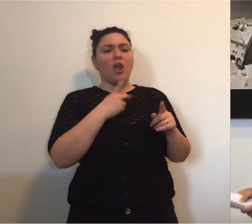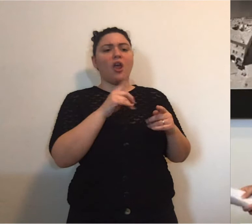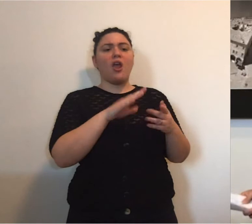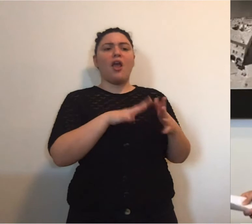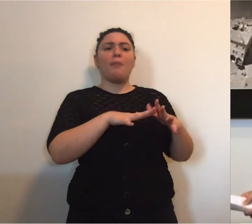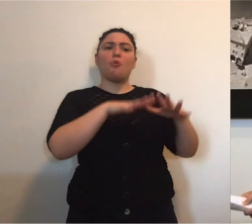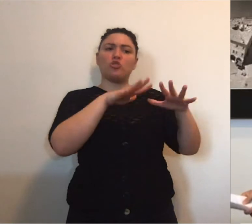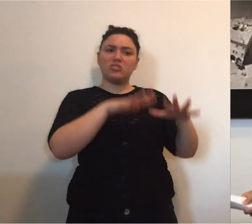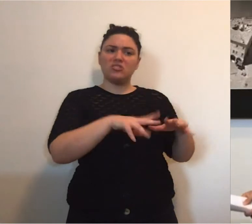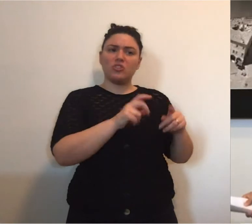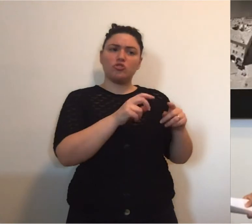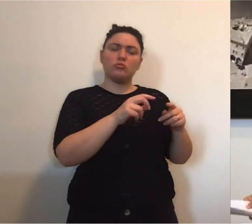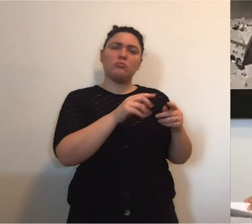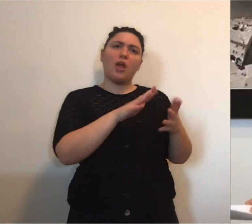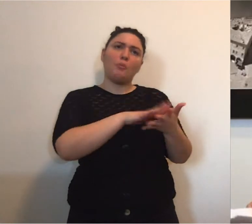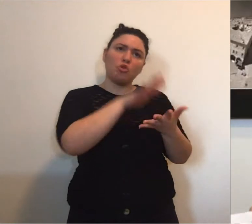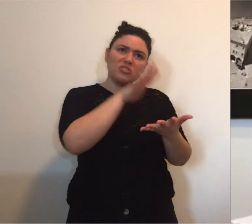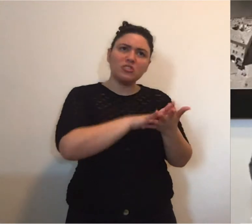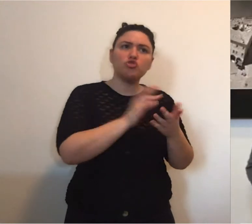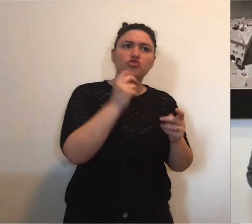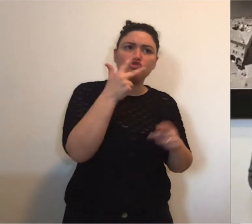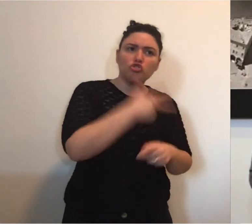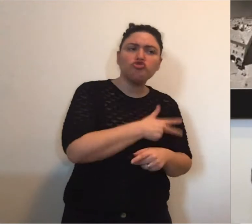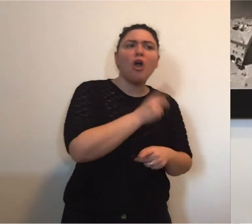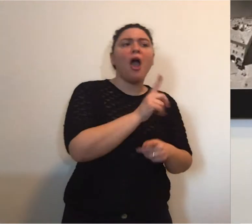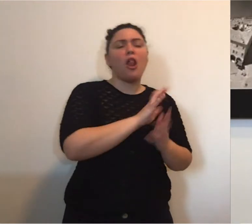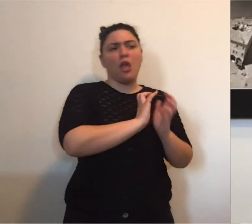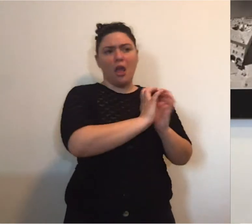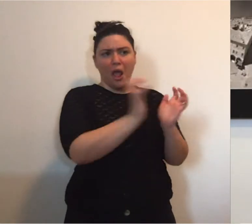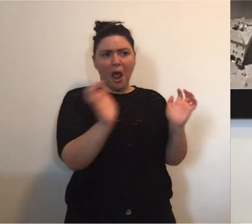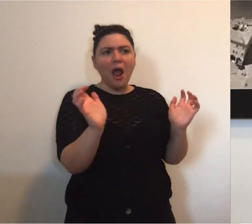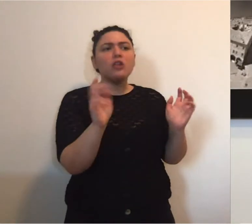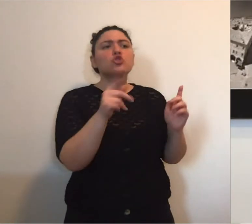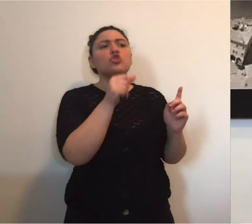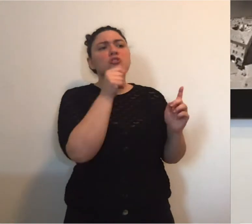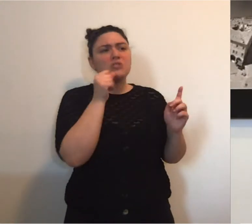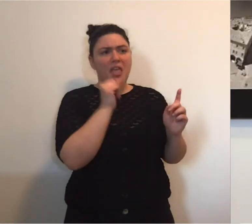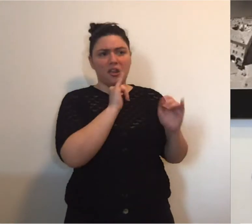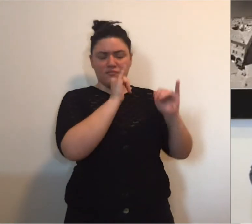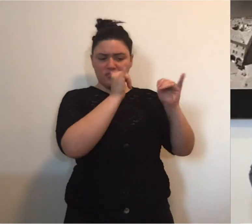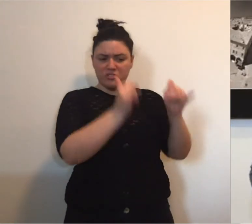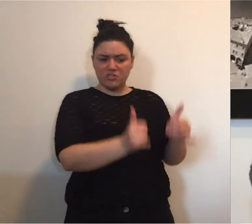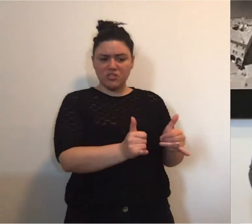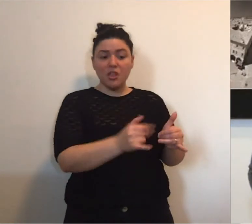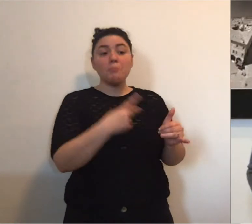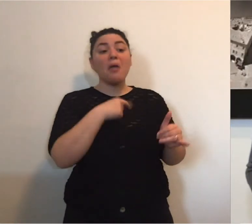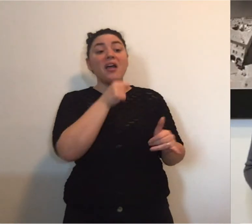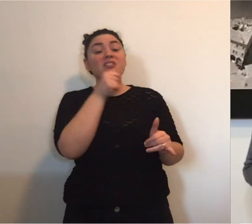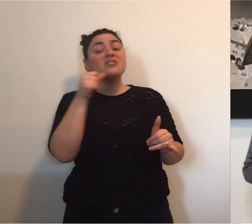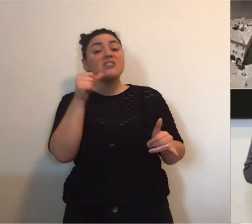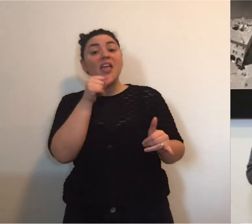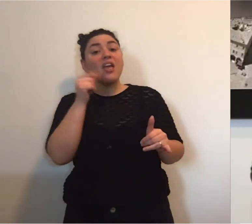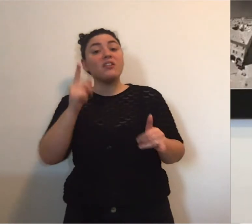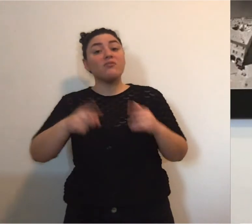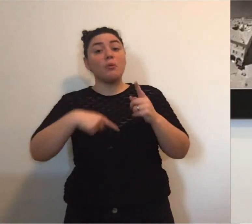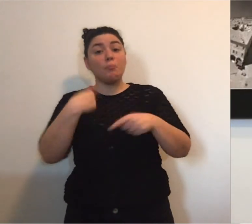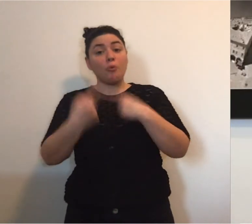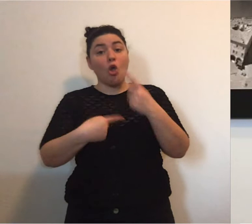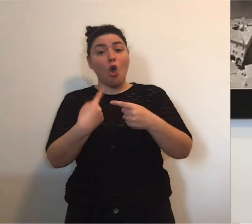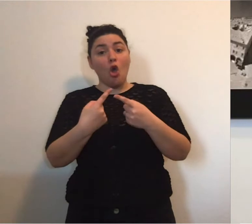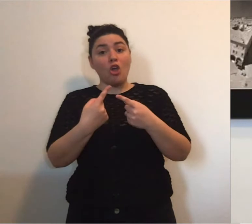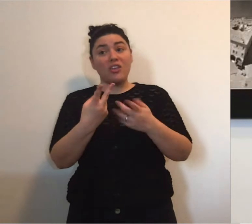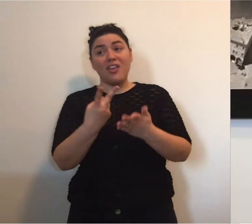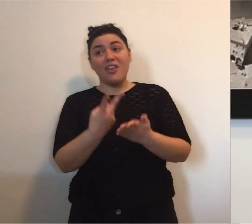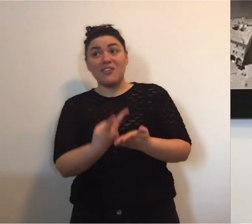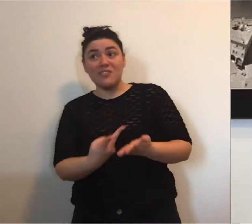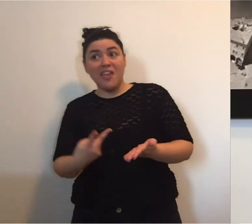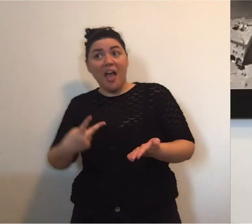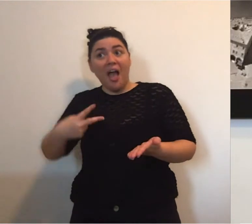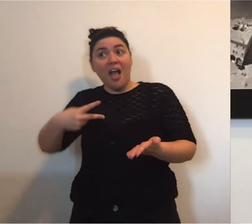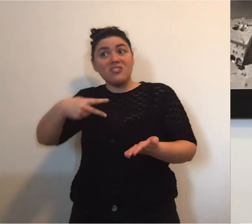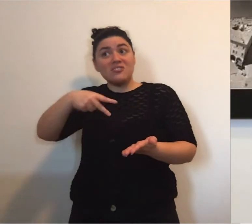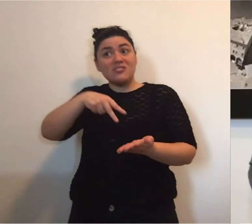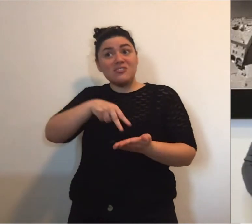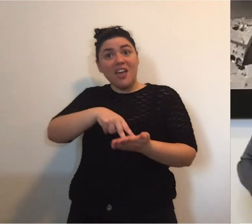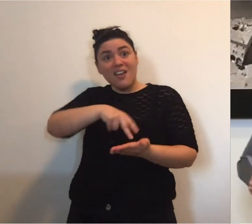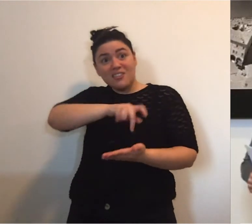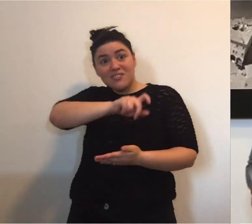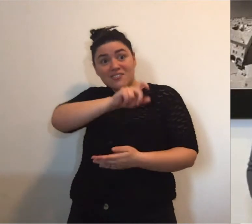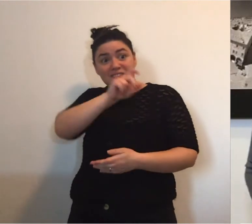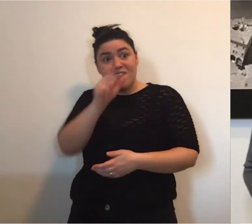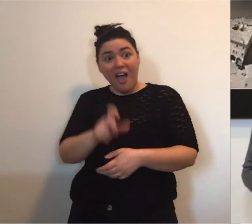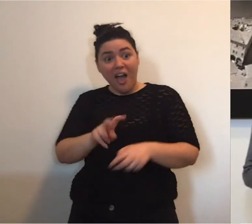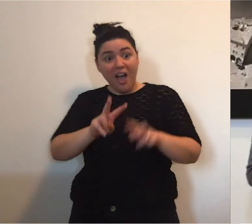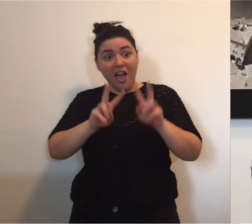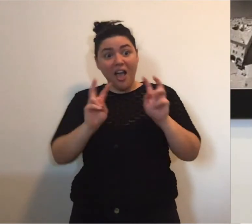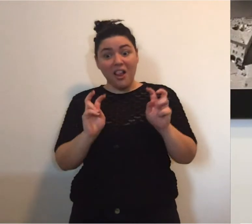a spegnere un paese per il momento perché ha ammortizzatori sociali non solo ma serviranno anche